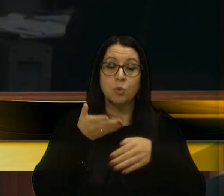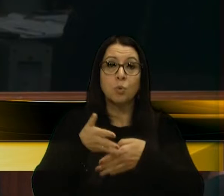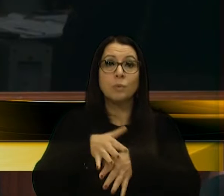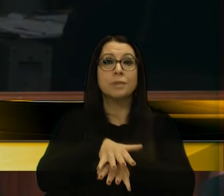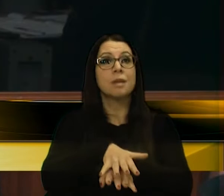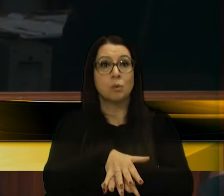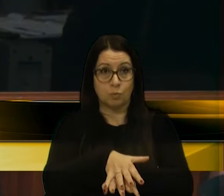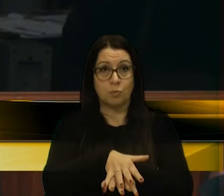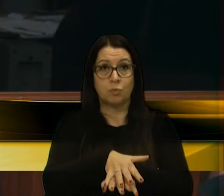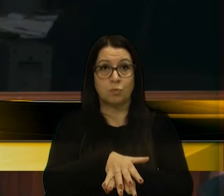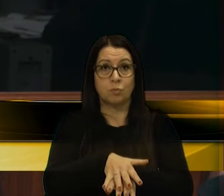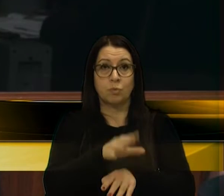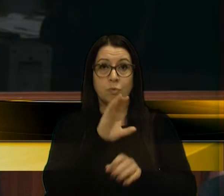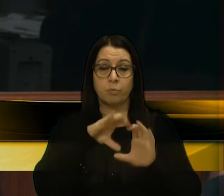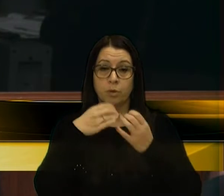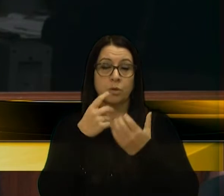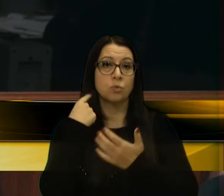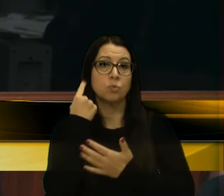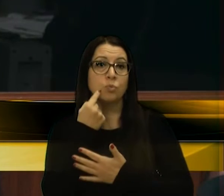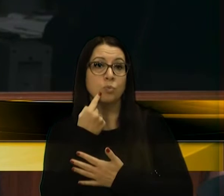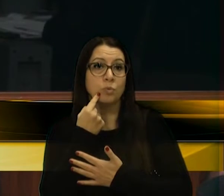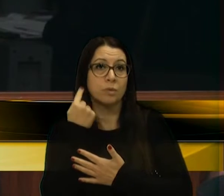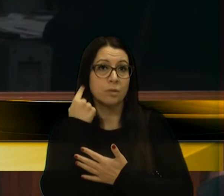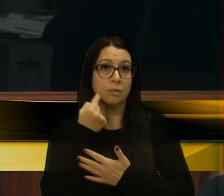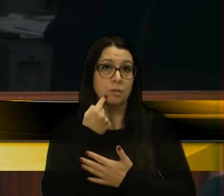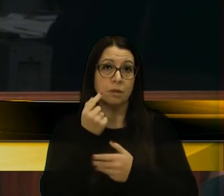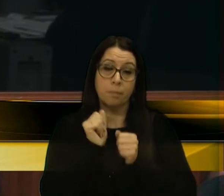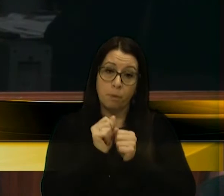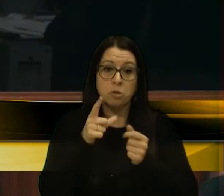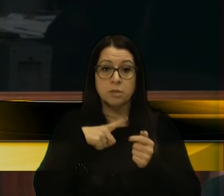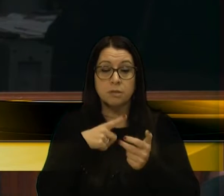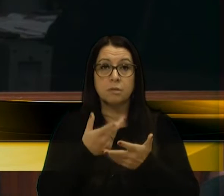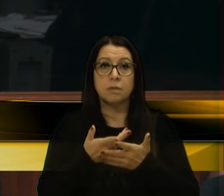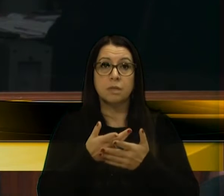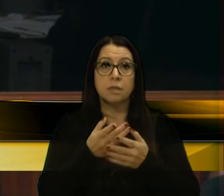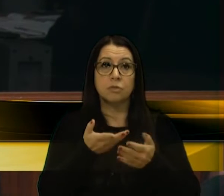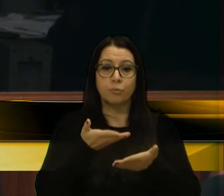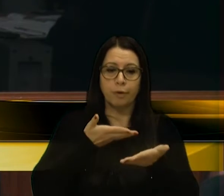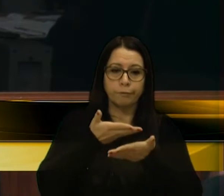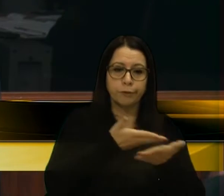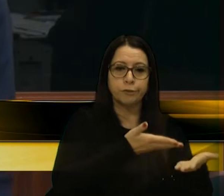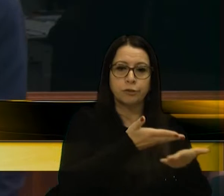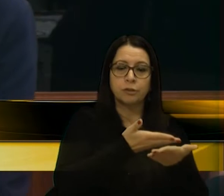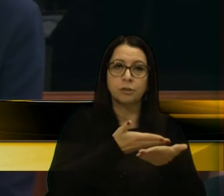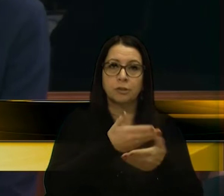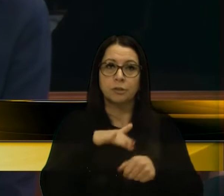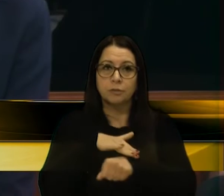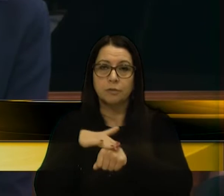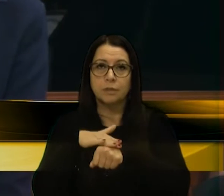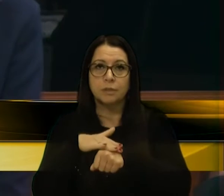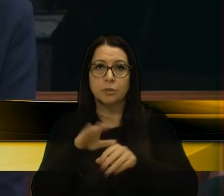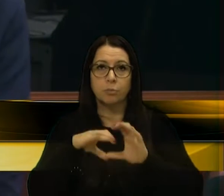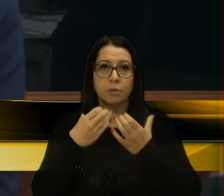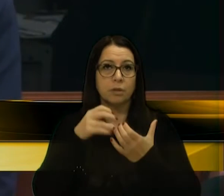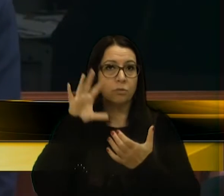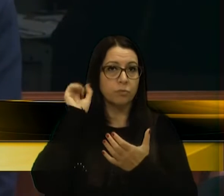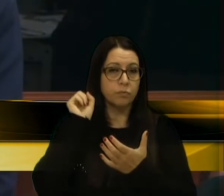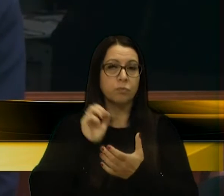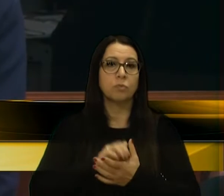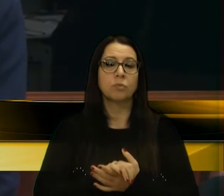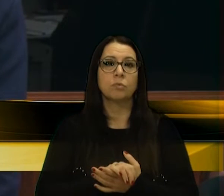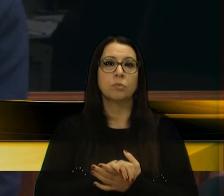da comunidade surda que pode interagir e dialogar com a comunidade ouvinte.